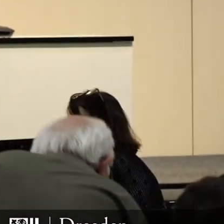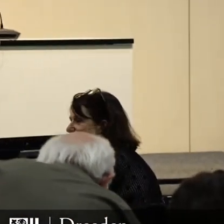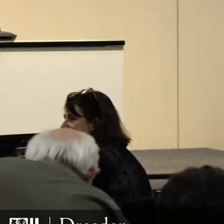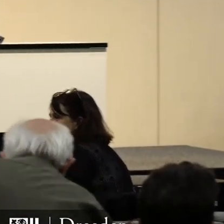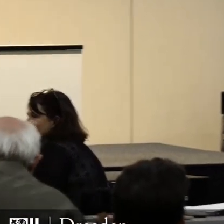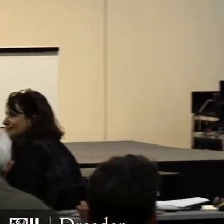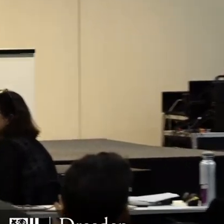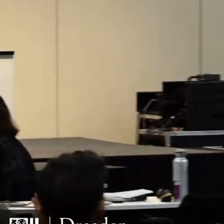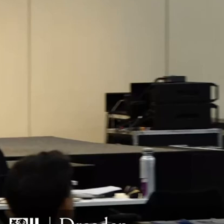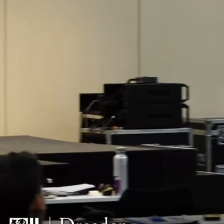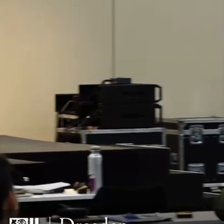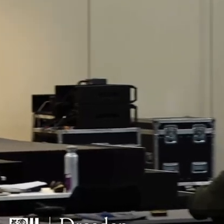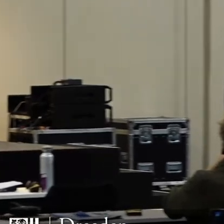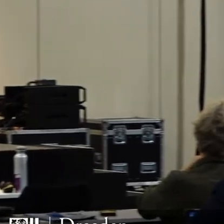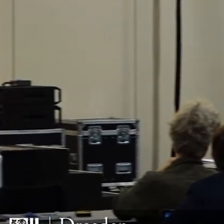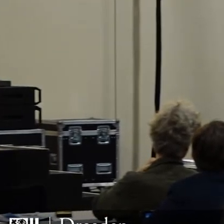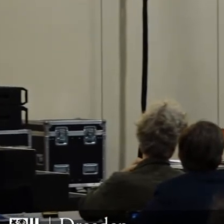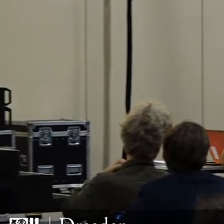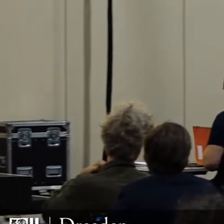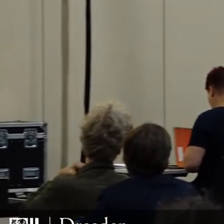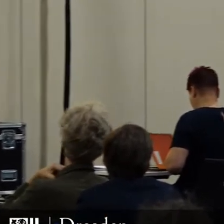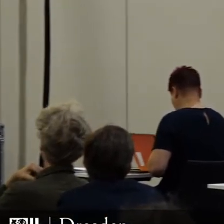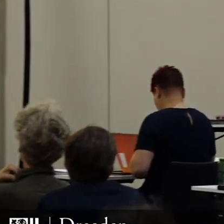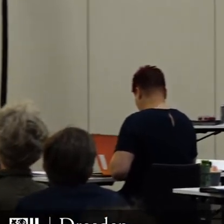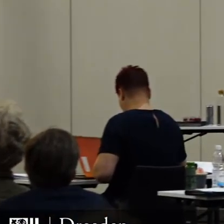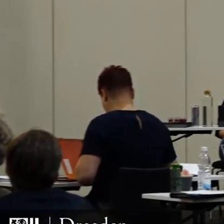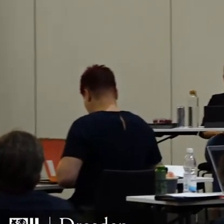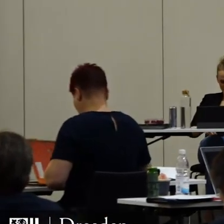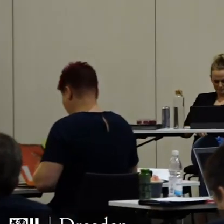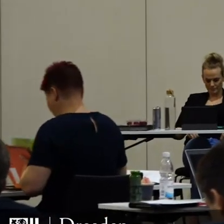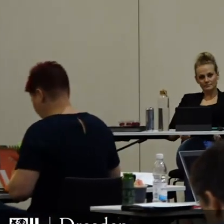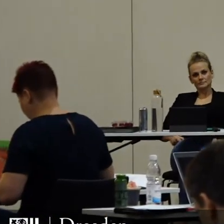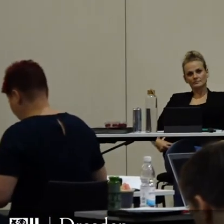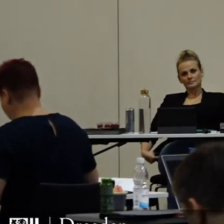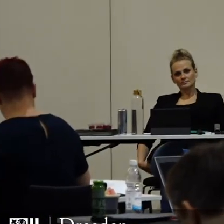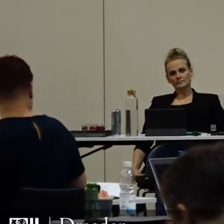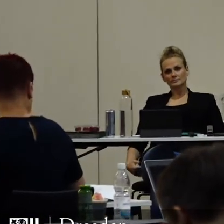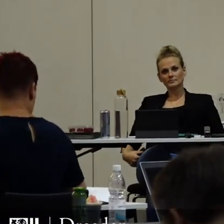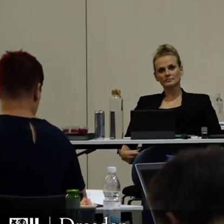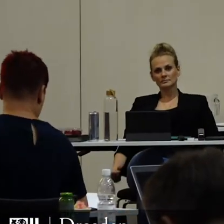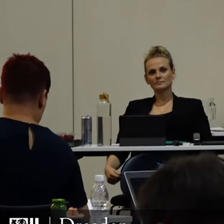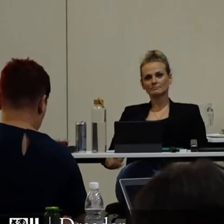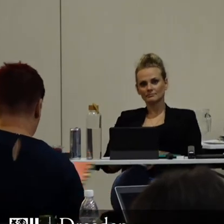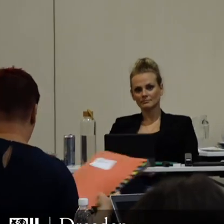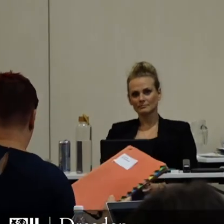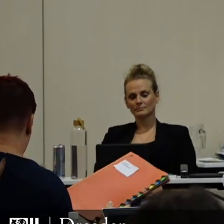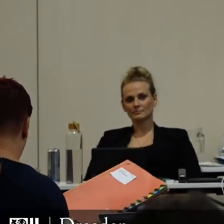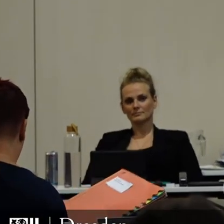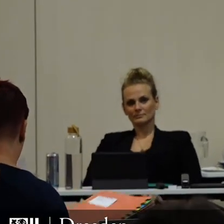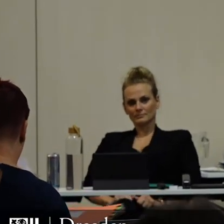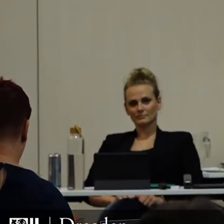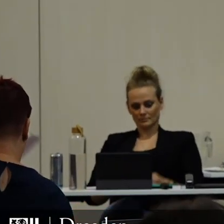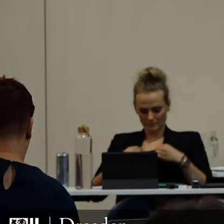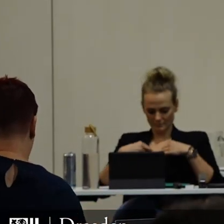Ich möchte auch eine persönliche Erklärung als gleichstellungspolitische Sprecherin abgeben. Und zwar möchte ich mich bei allen Familien entschuldigen, denen im Rahmen dieser Debatte